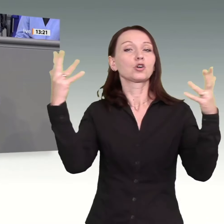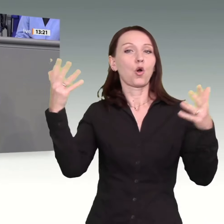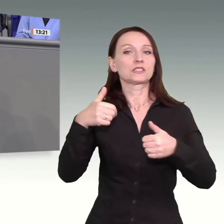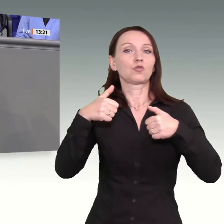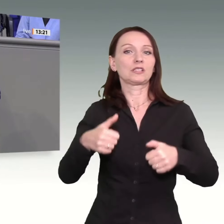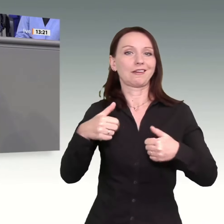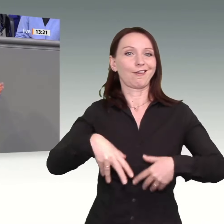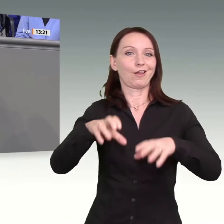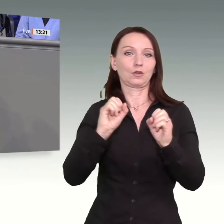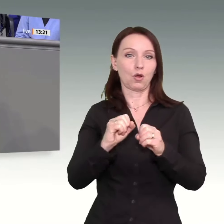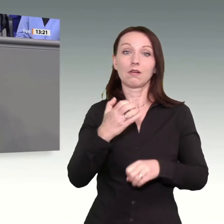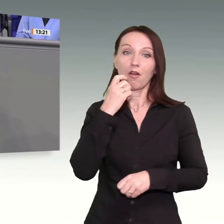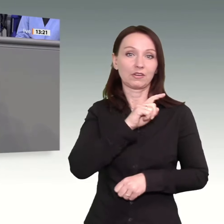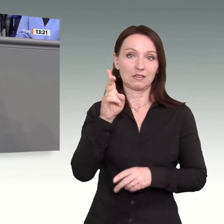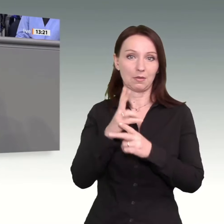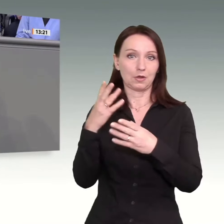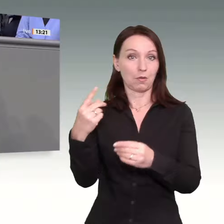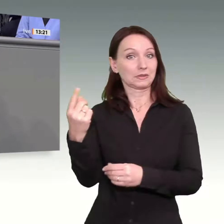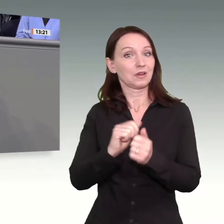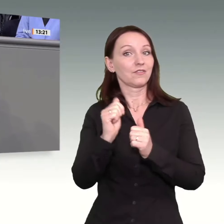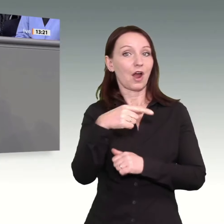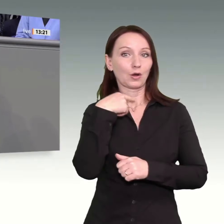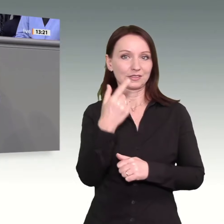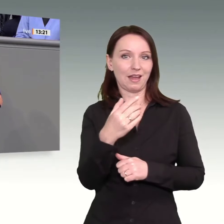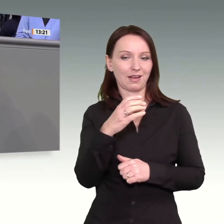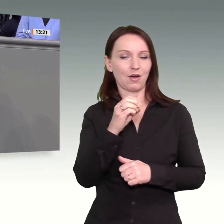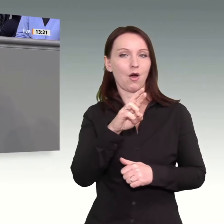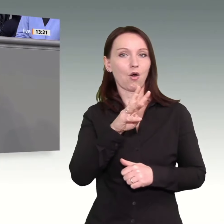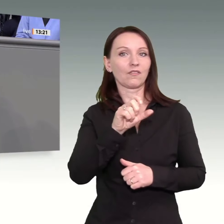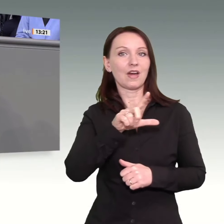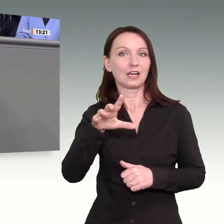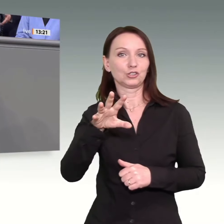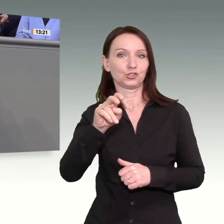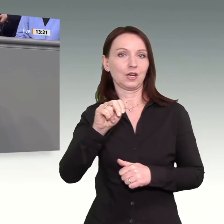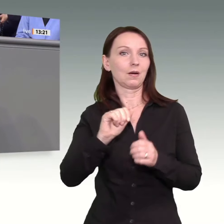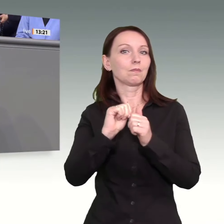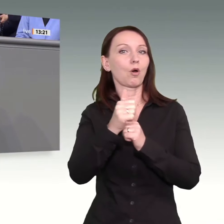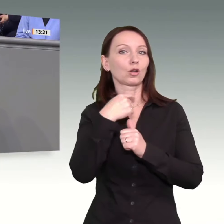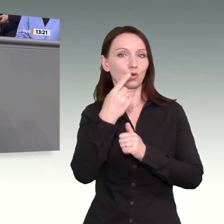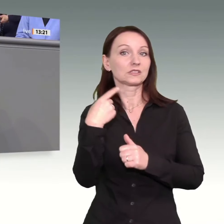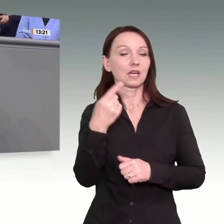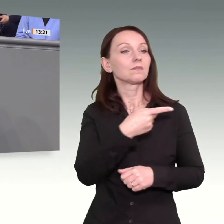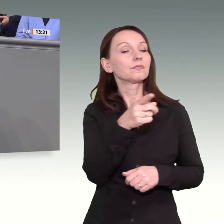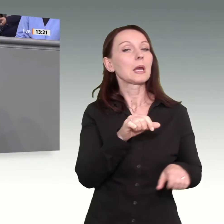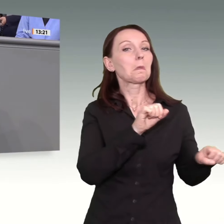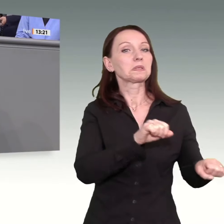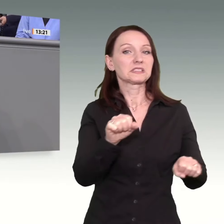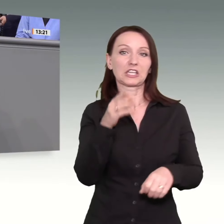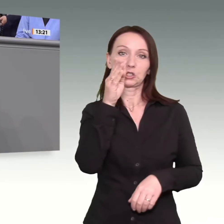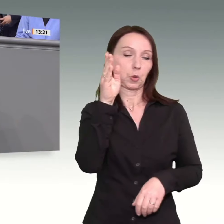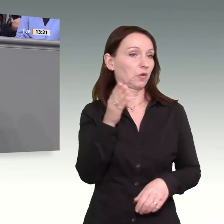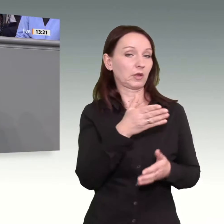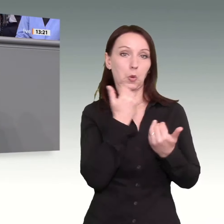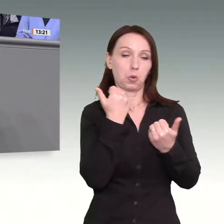ihr werdet nichts mehr besitzen, aber ihr werdet glücklich sein. Die mutwillige Erhöhung der Energiepreise, das